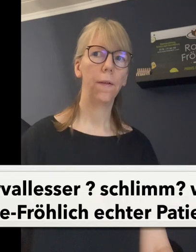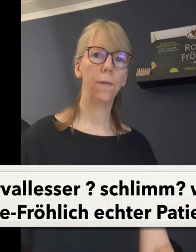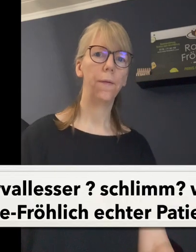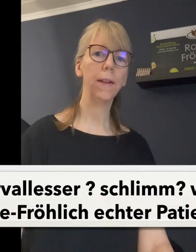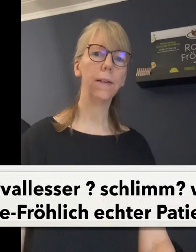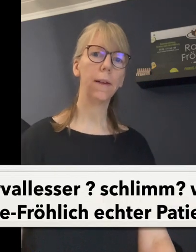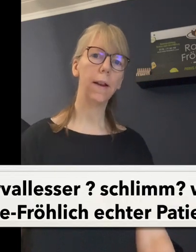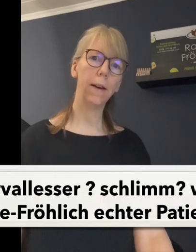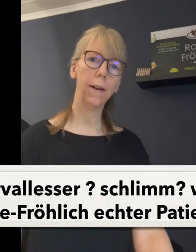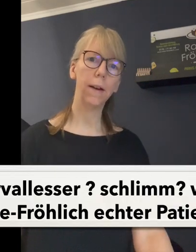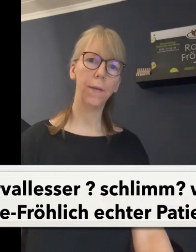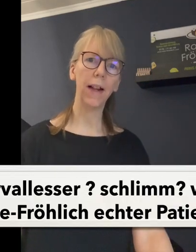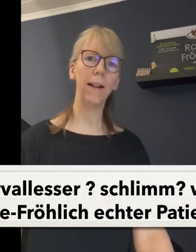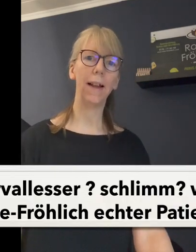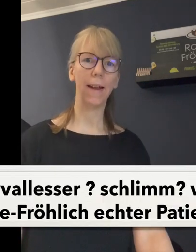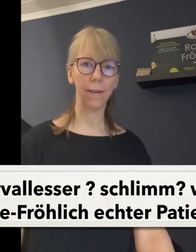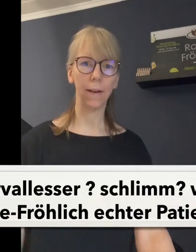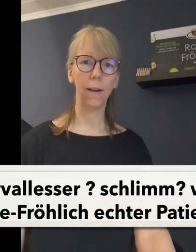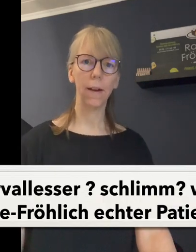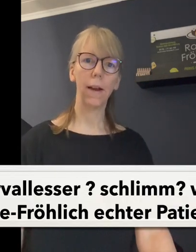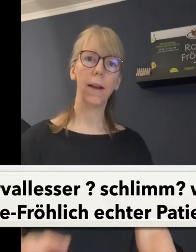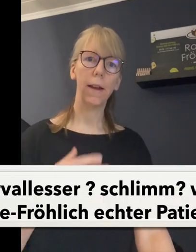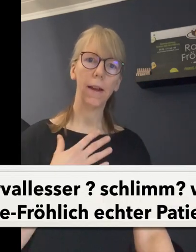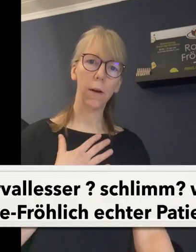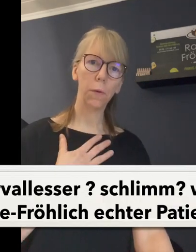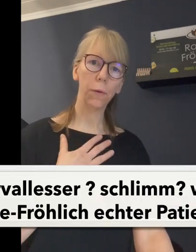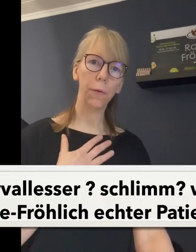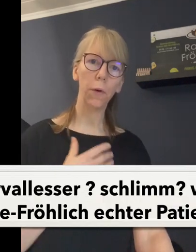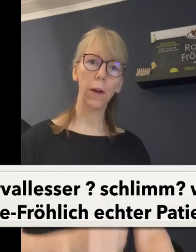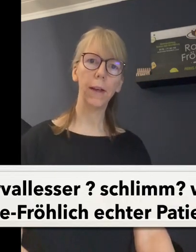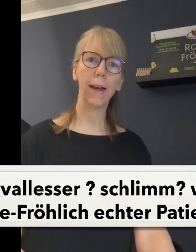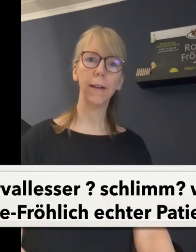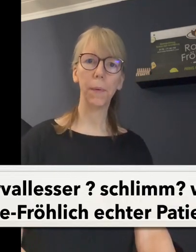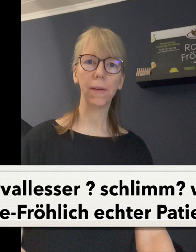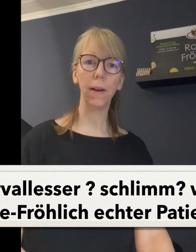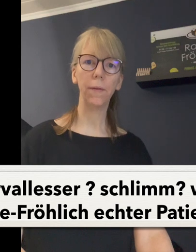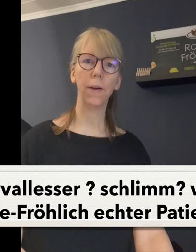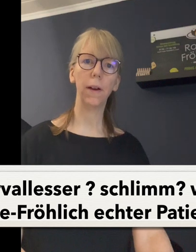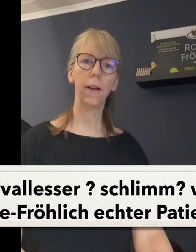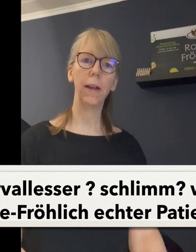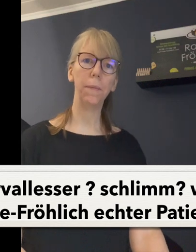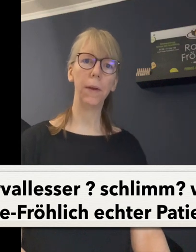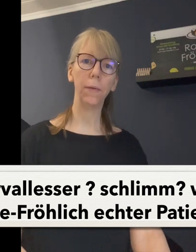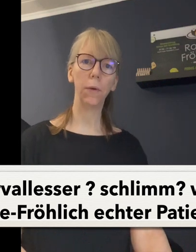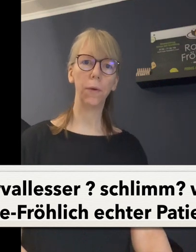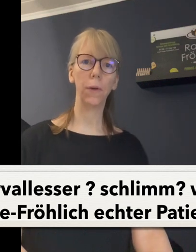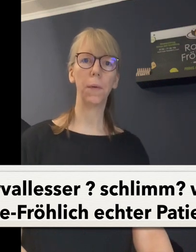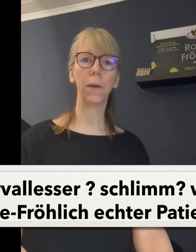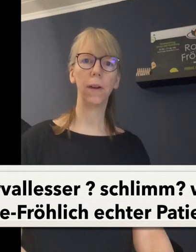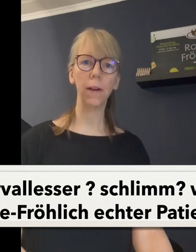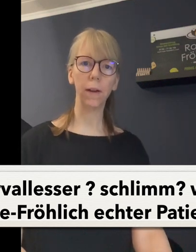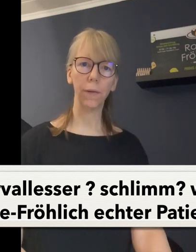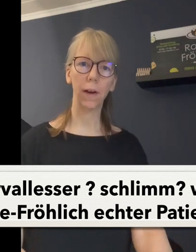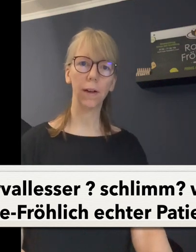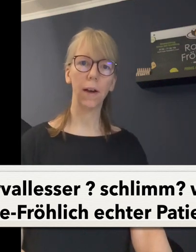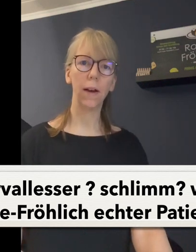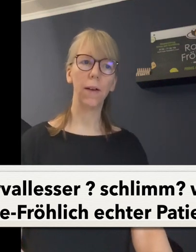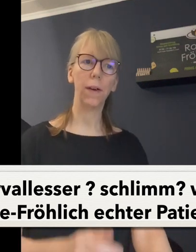Was ist ein Intervallesser? Rose Fröhlich, echter Patientenfall. Ihr Lieben, ich wurde von einer Patientin gefragt, was